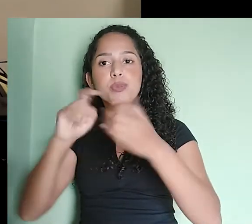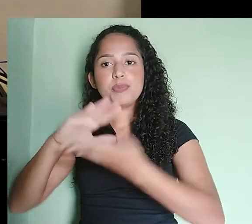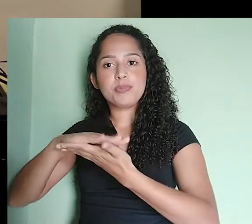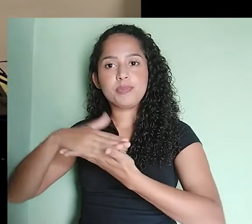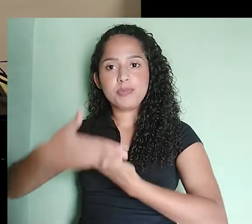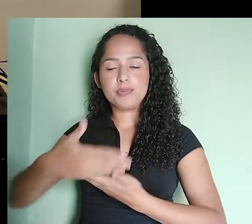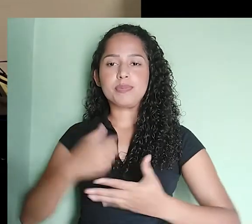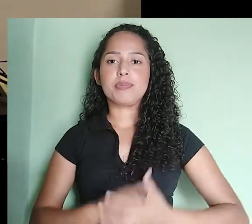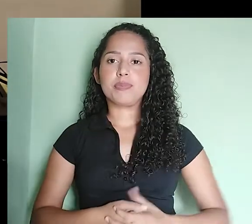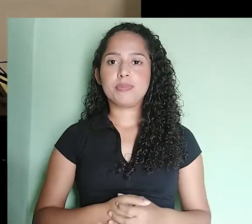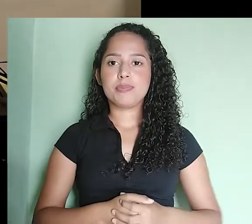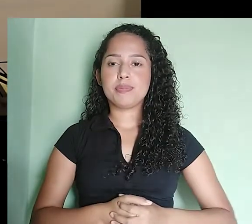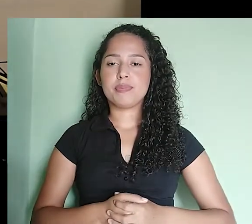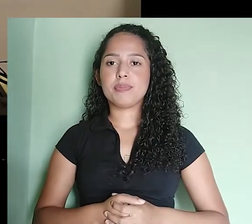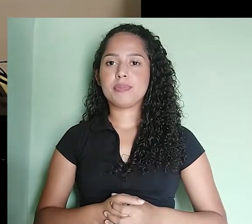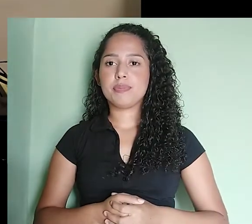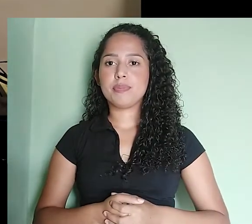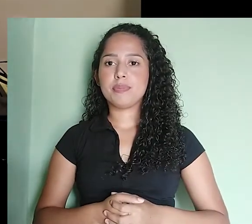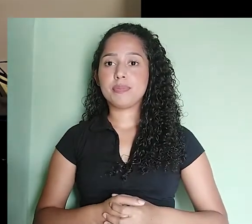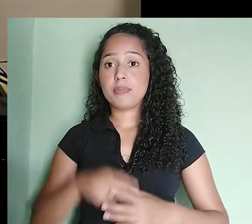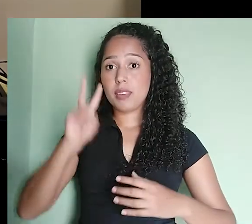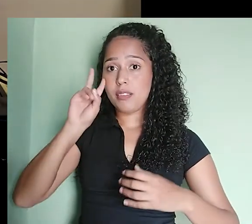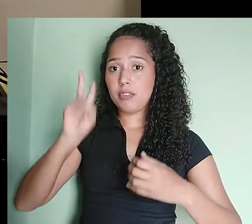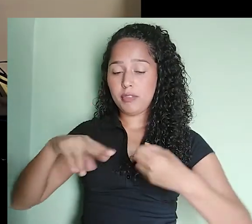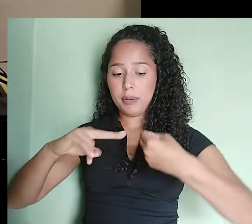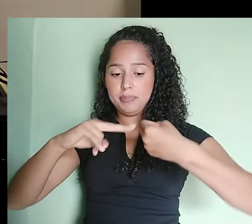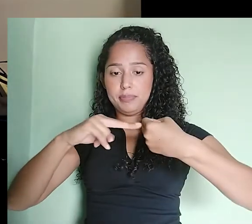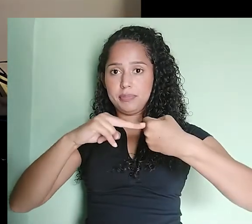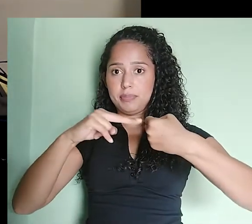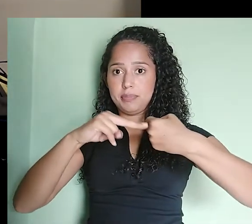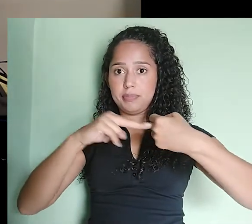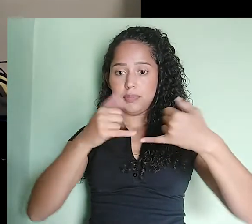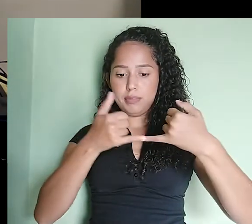Vou conectar aqui na porta USB da minha interface.